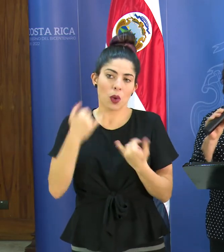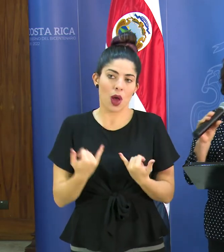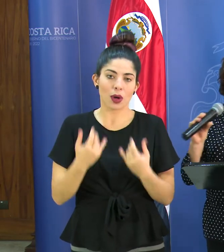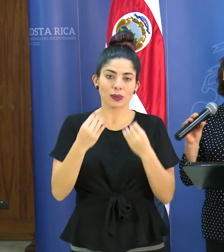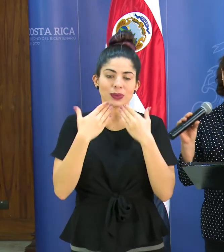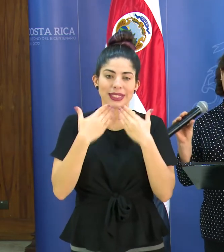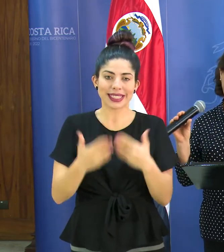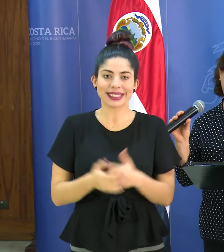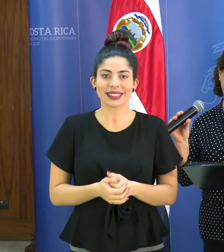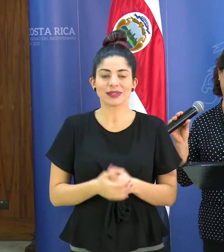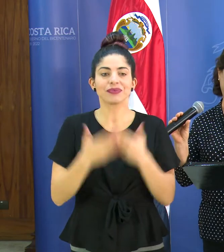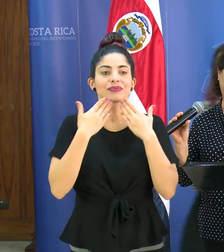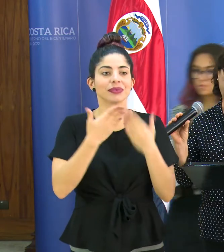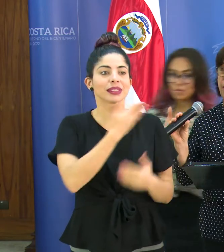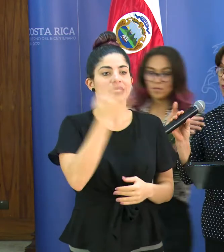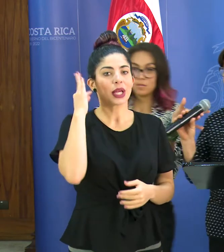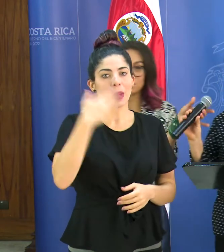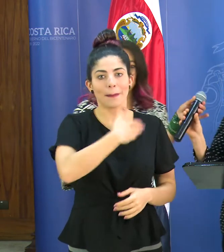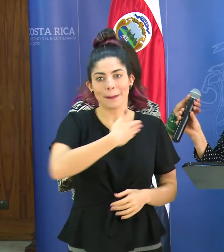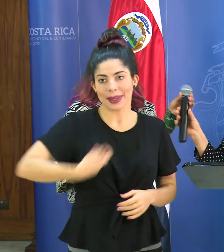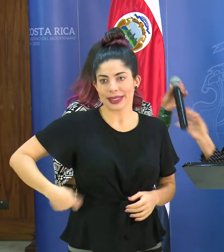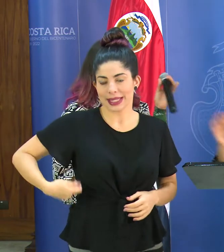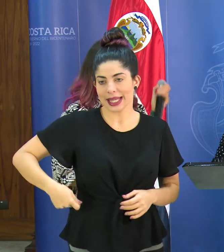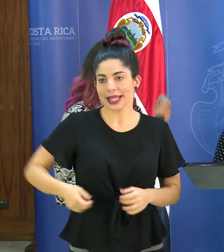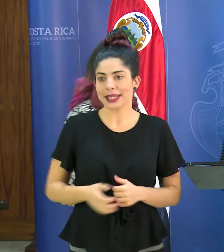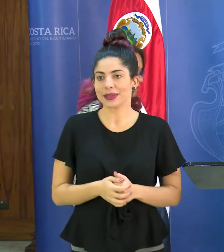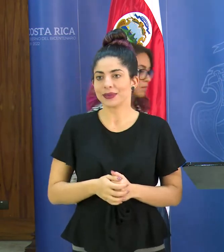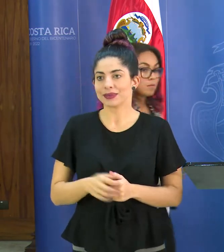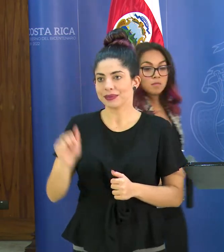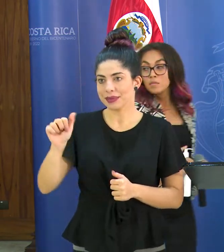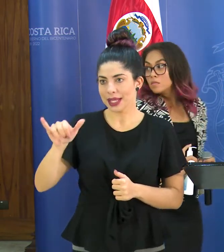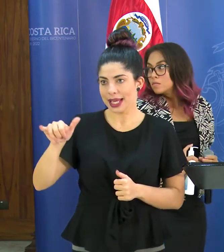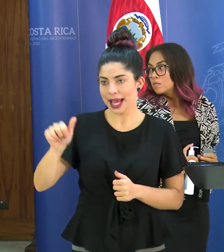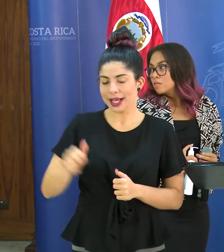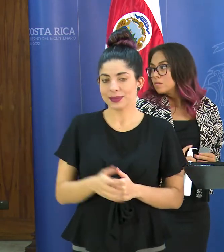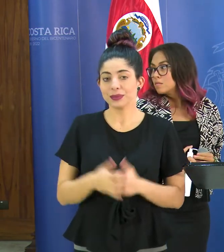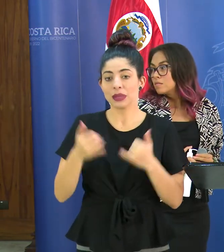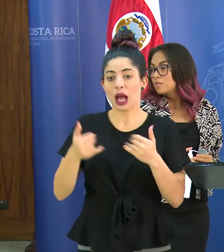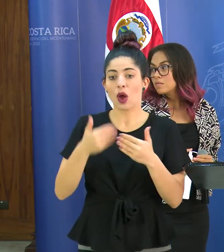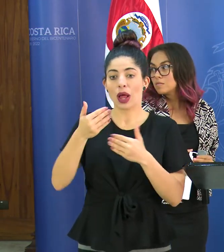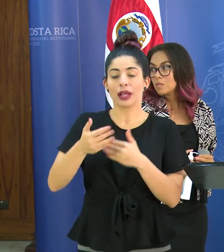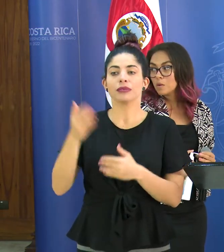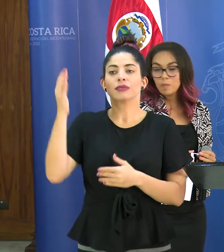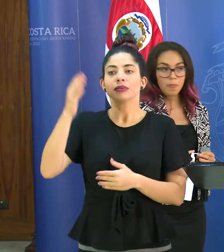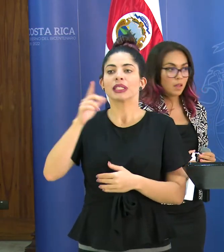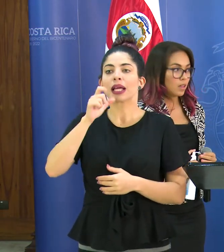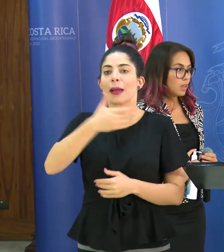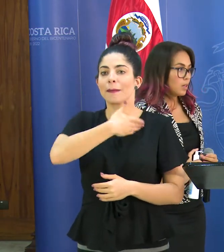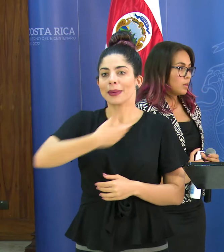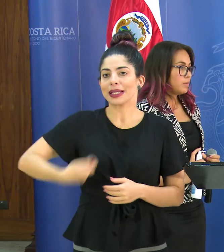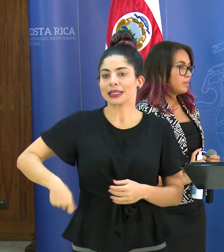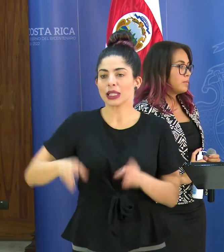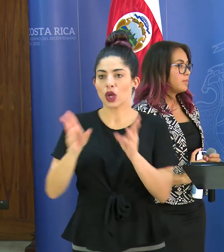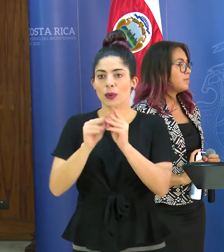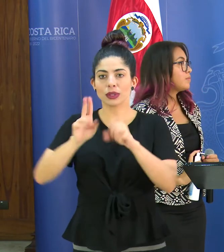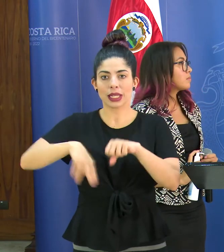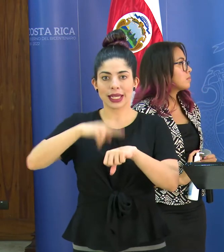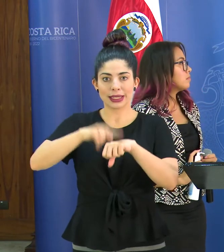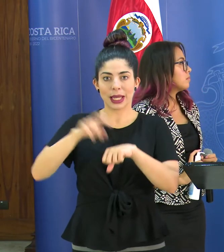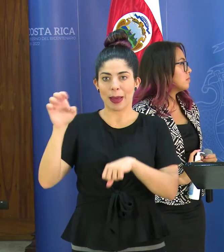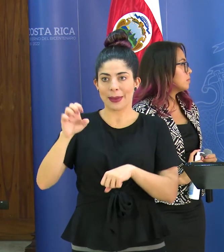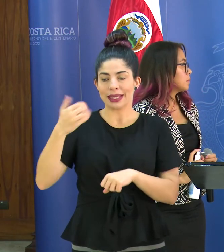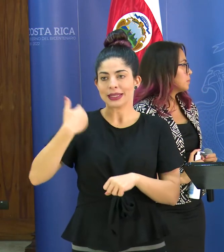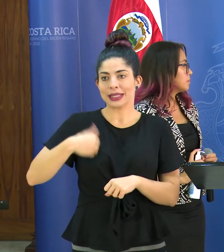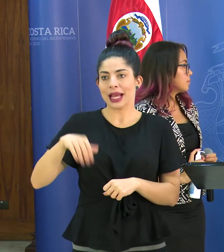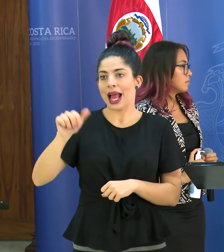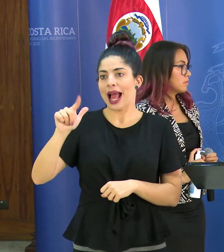gracias gracias a la señora presidenta ejecutiva de AIA vamos a escuchar al presidente de la comisión nacional de emergencias